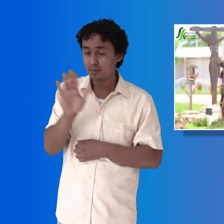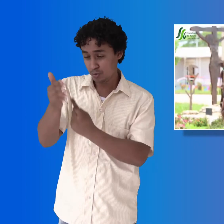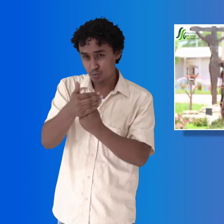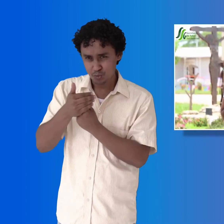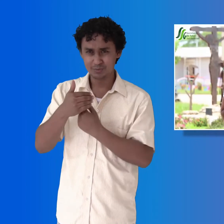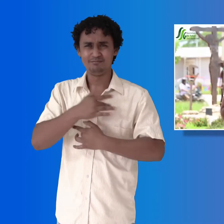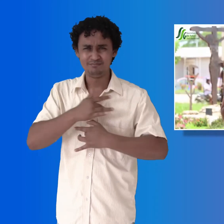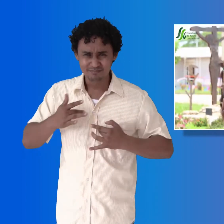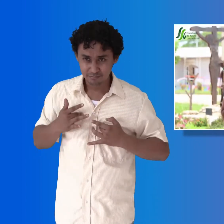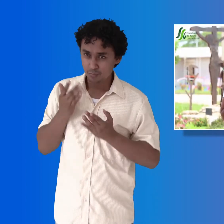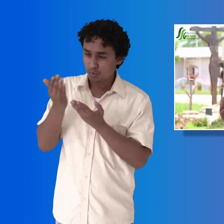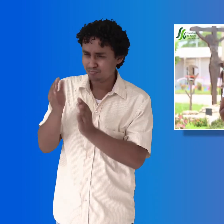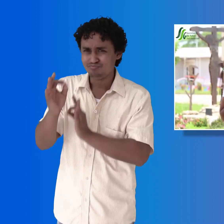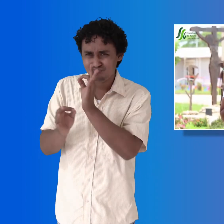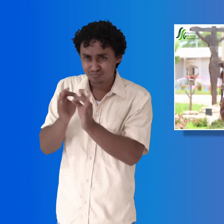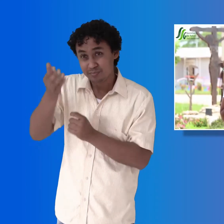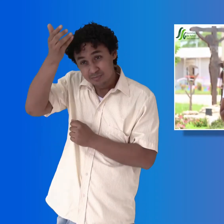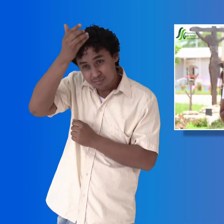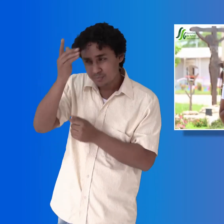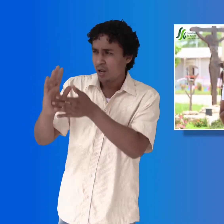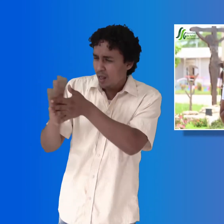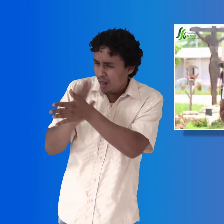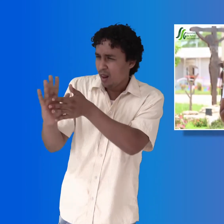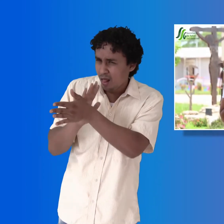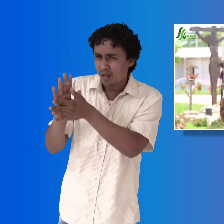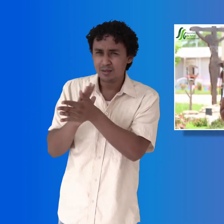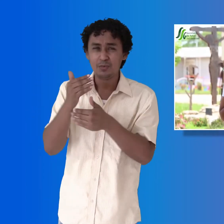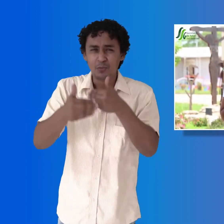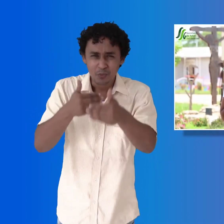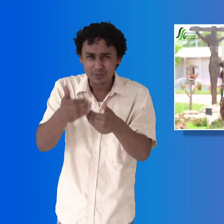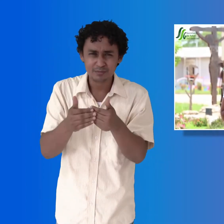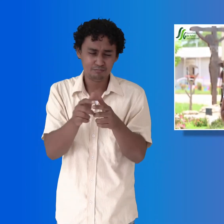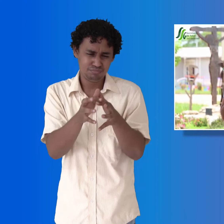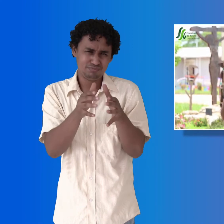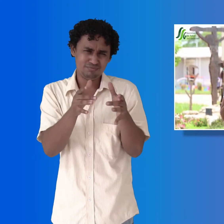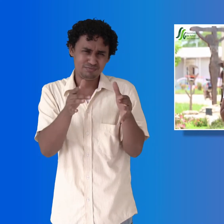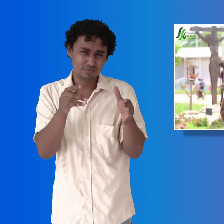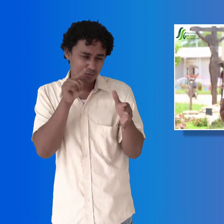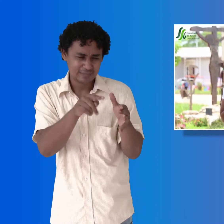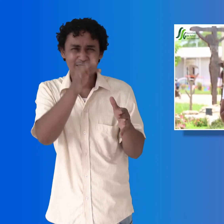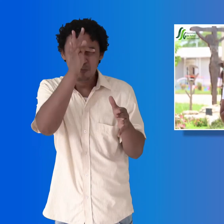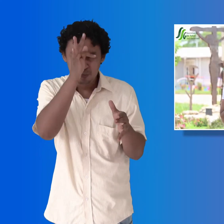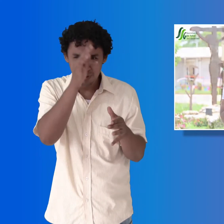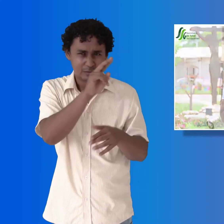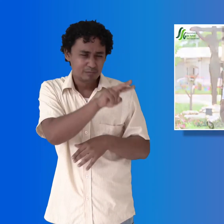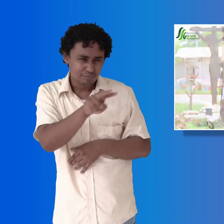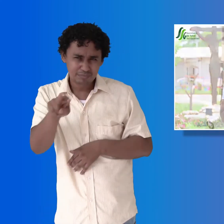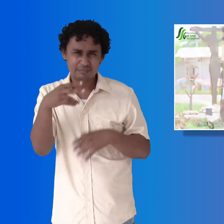Cecilia Romero Páez, ¿cómo ha sido el comportamiento de ocupación del Hospital San José y en qué consiste el plan de expansión?